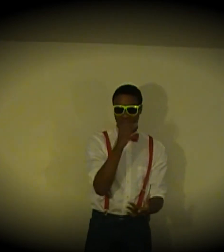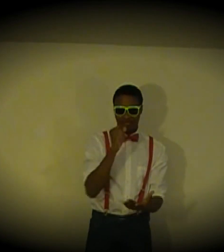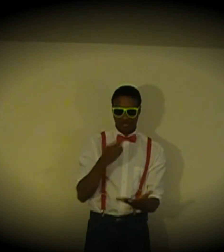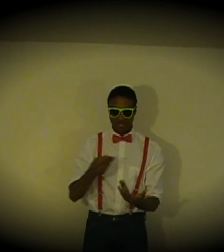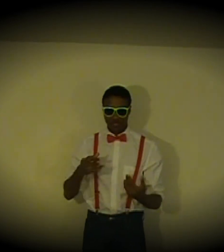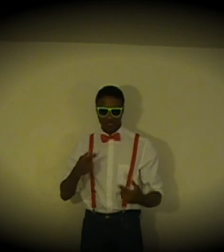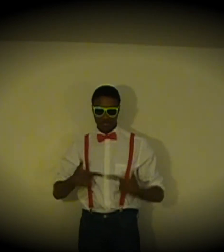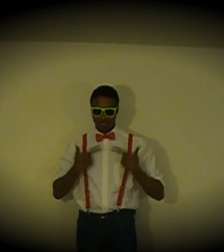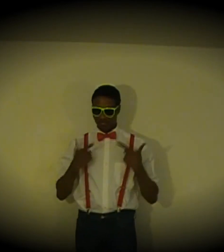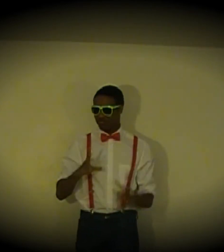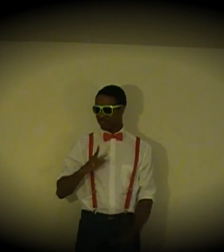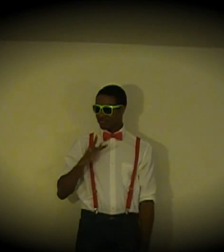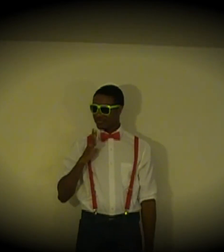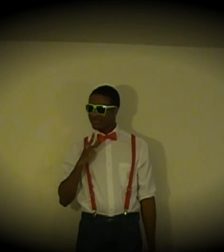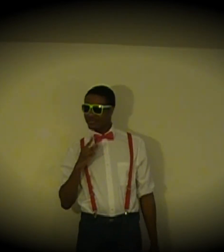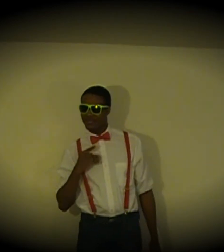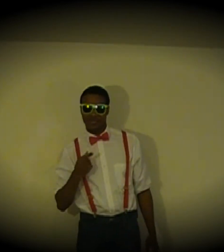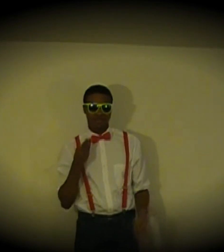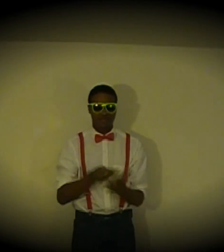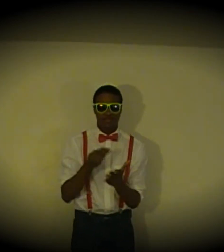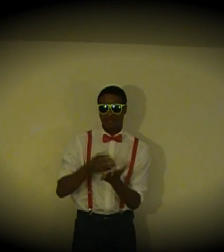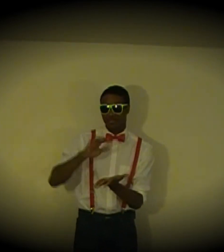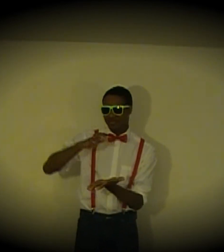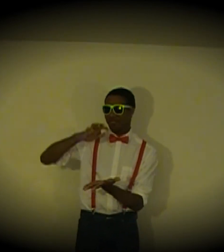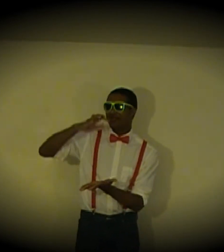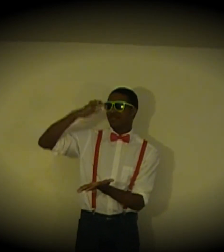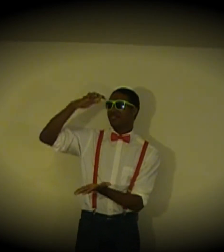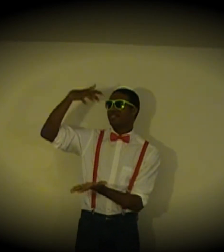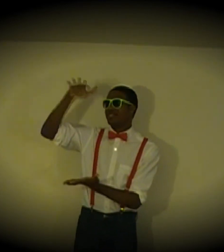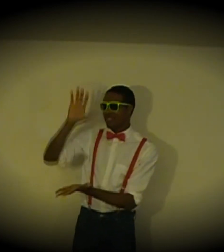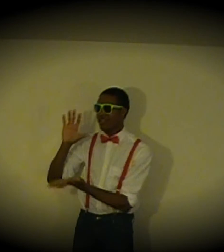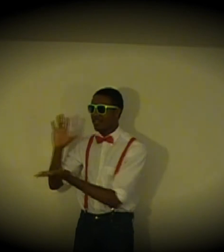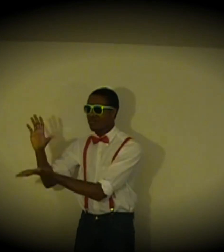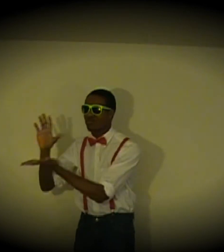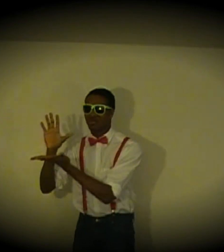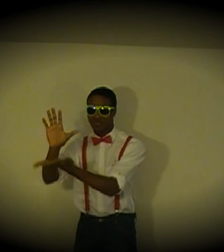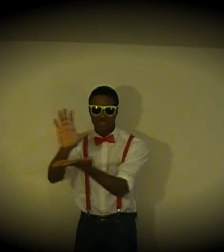강남스타일 오빤 강남스타일